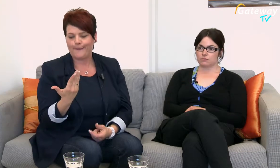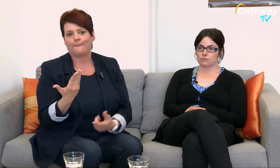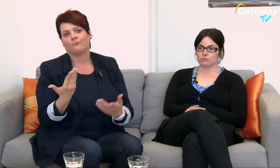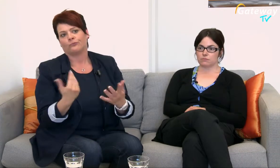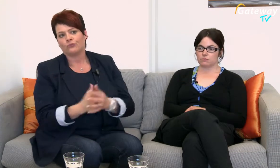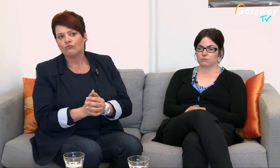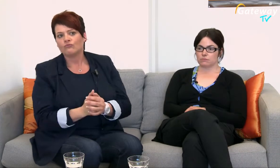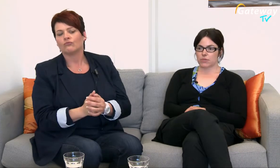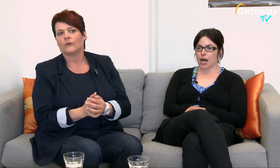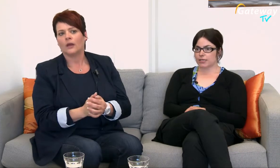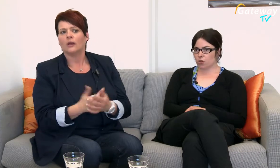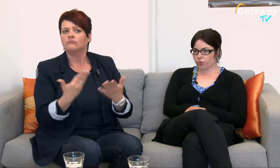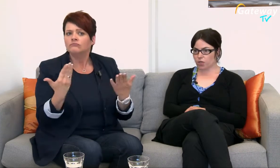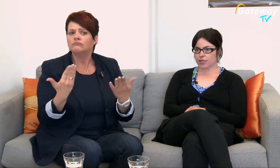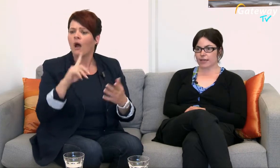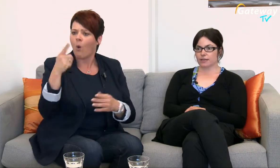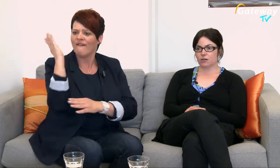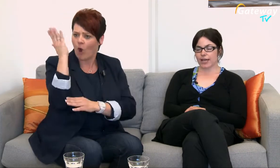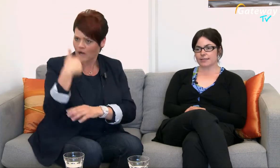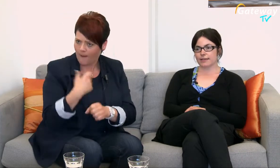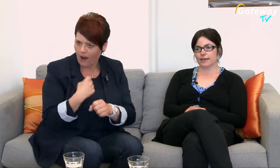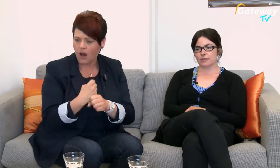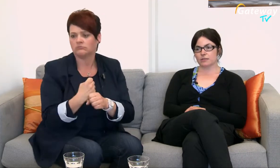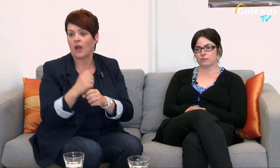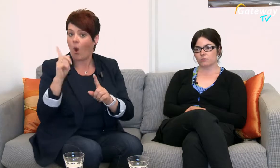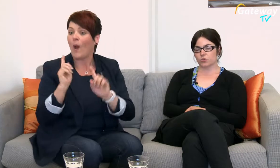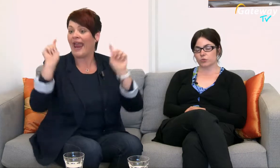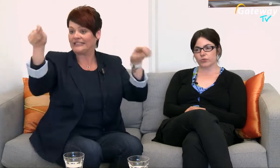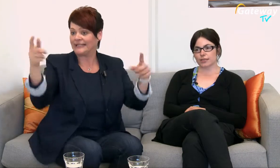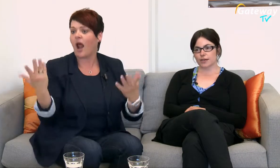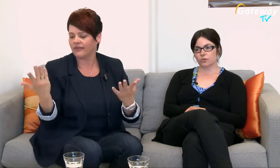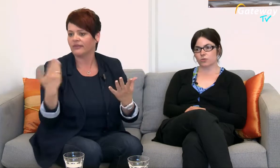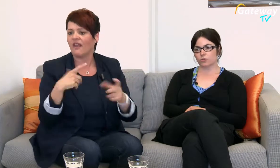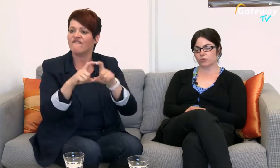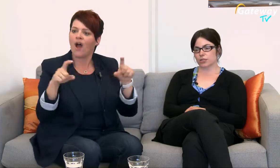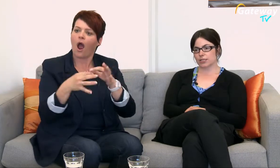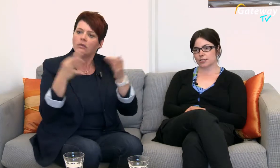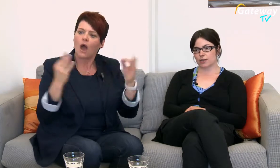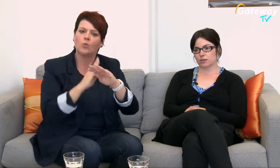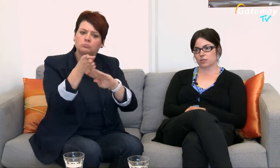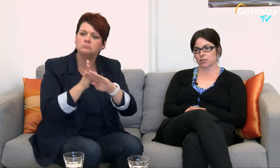Ich halte auch Vorträge auch extern, besuche Fachtagungen und vertrete da auch den